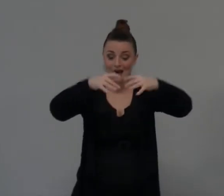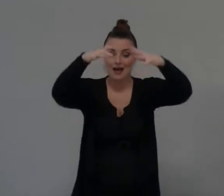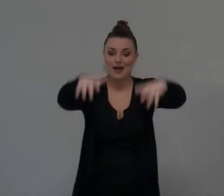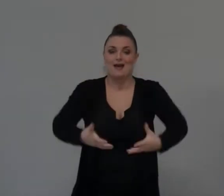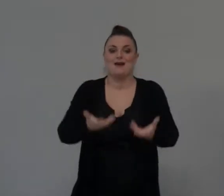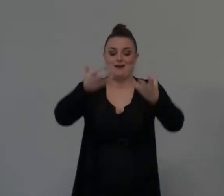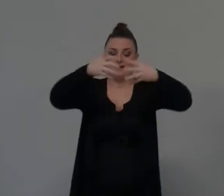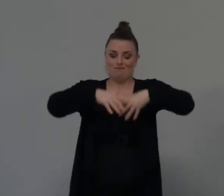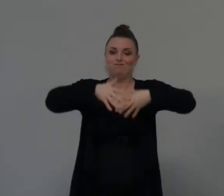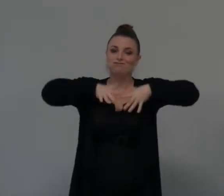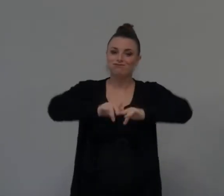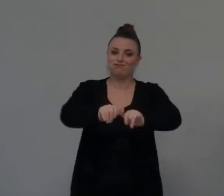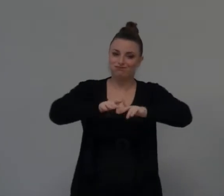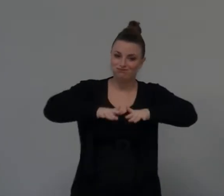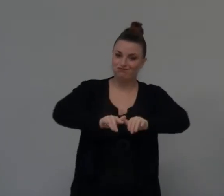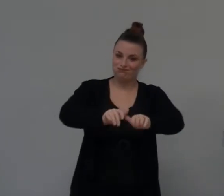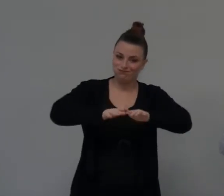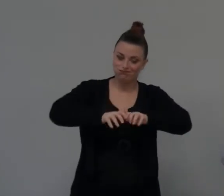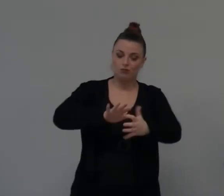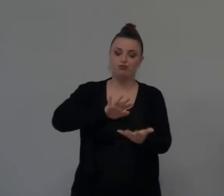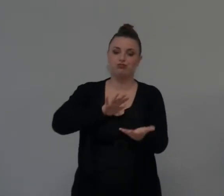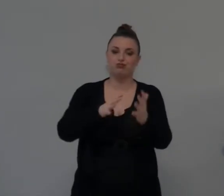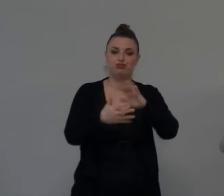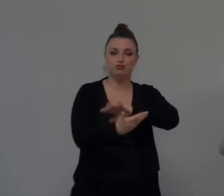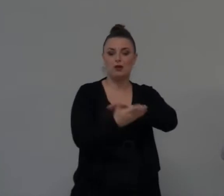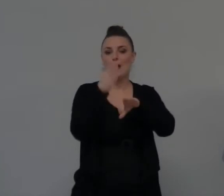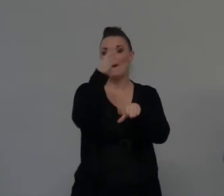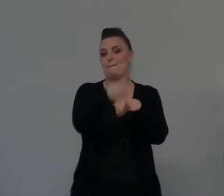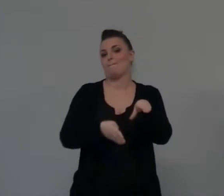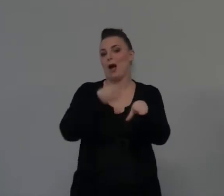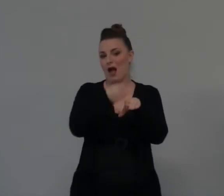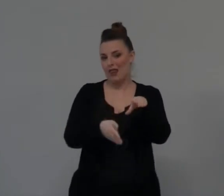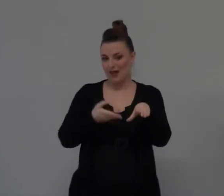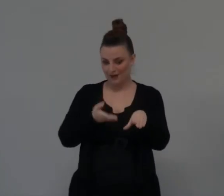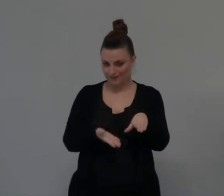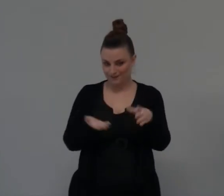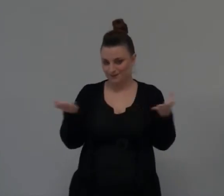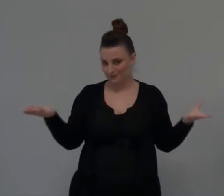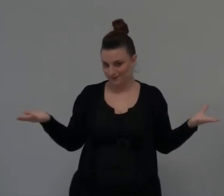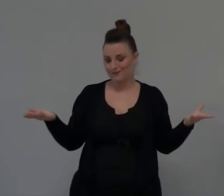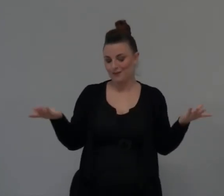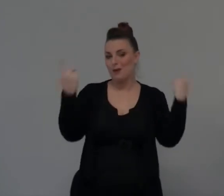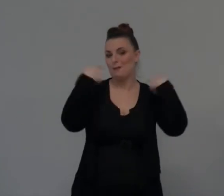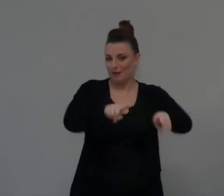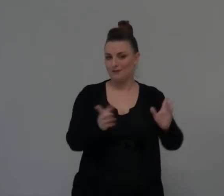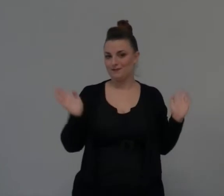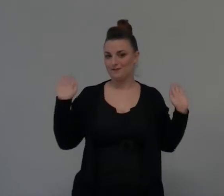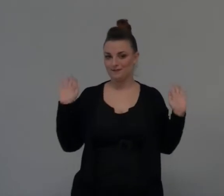farina era stata macinata, le pagnotte erano state fatte e il popolo era stato sfamato.